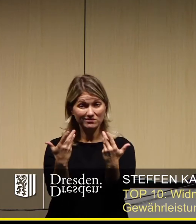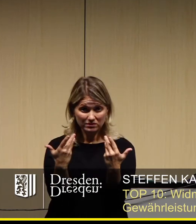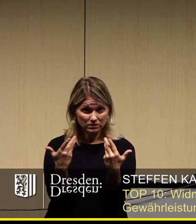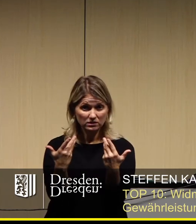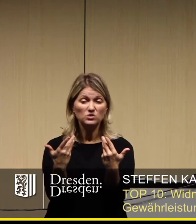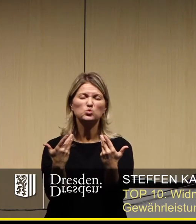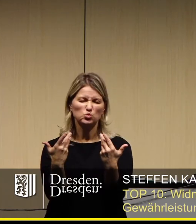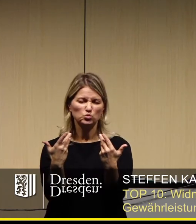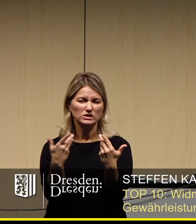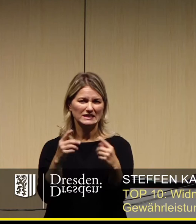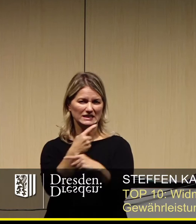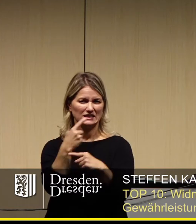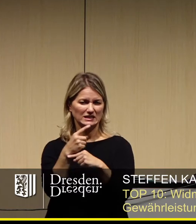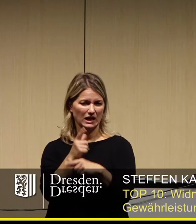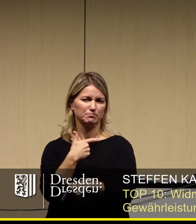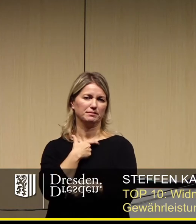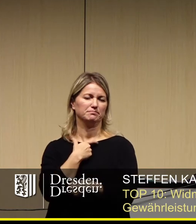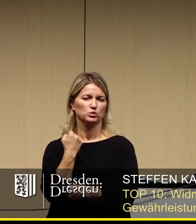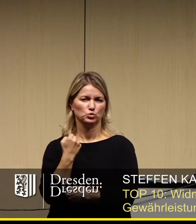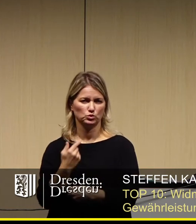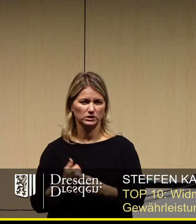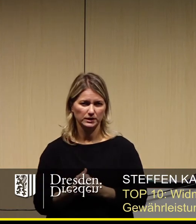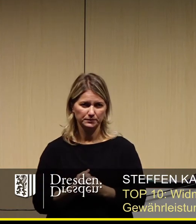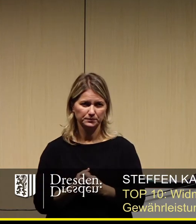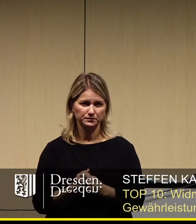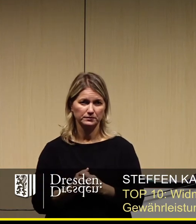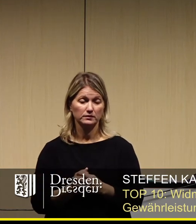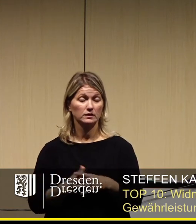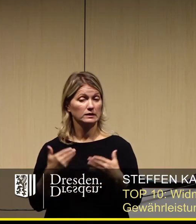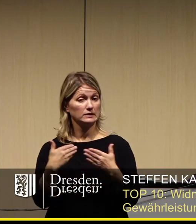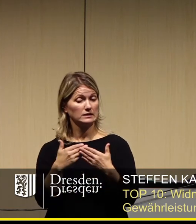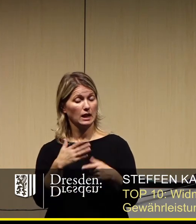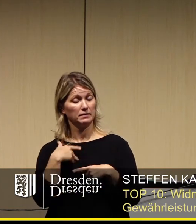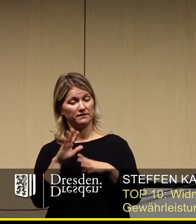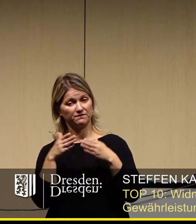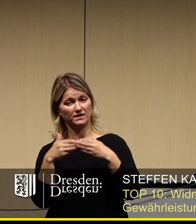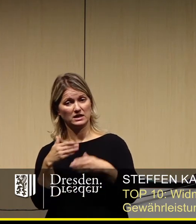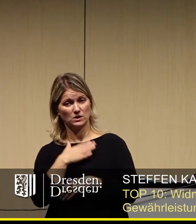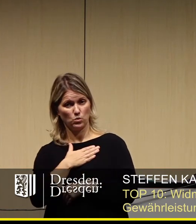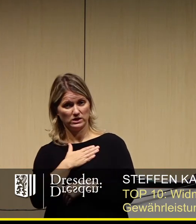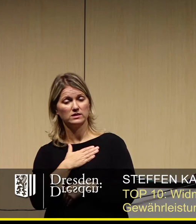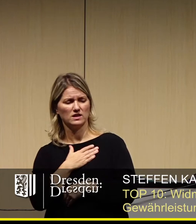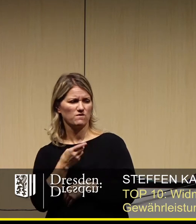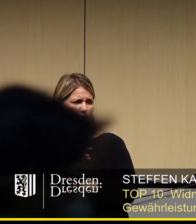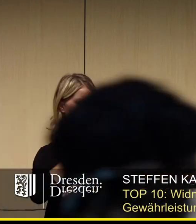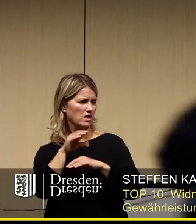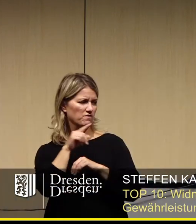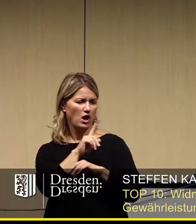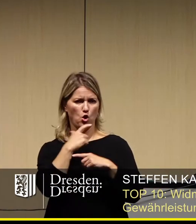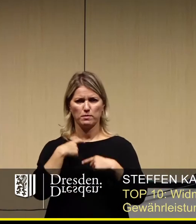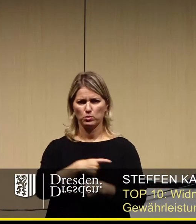großen Einschränkungen verbunden sein. Und deshalb möchte meine Fraktion, Herr Oberbürgermeister, Sie hatten es eingangs schon